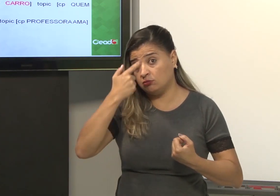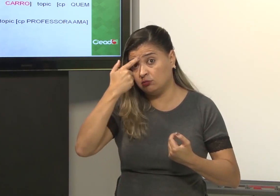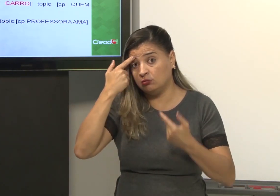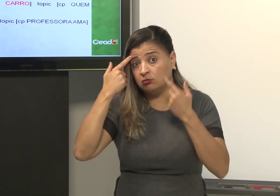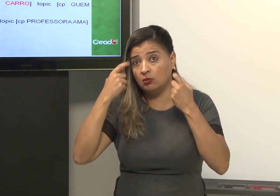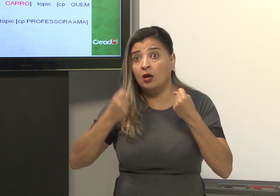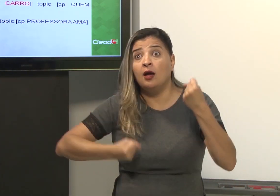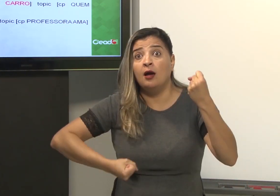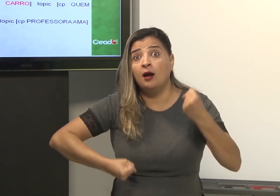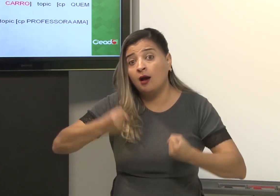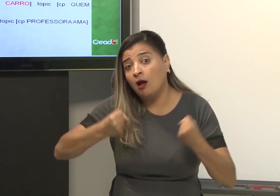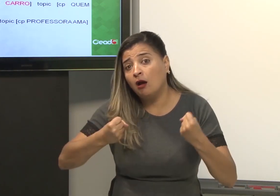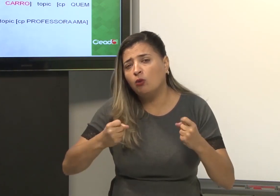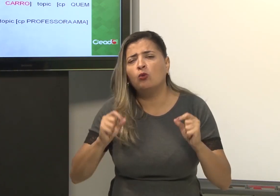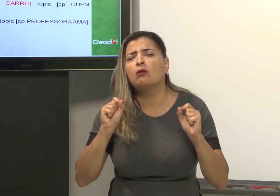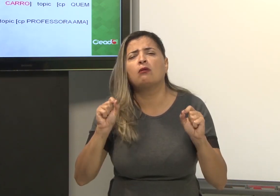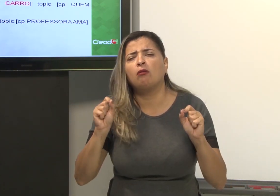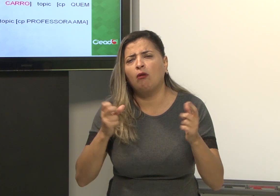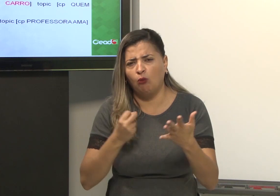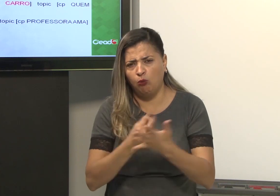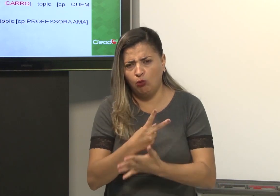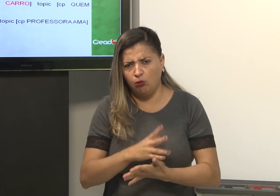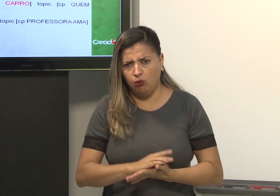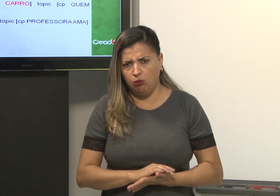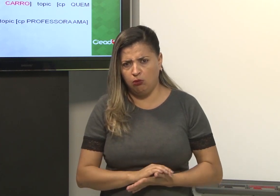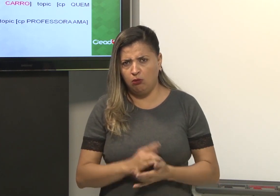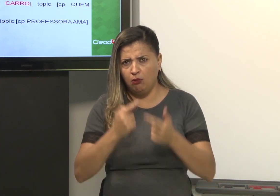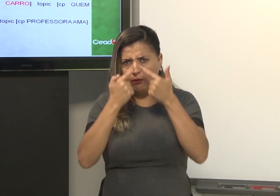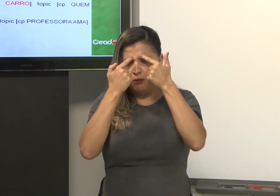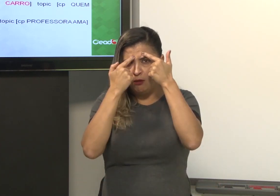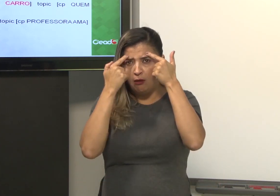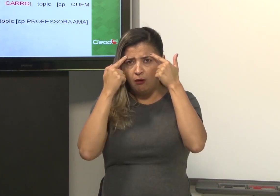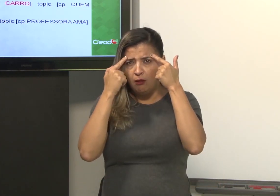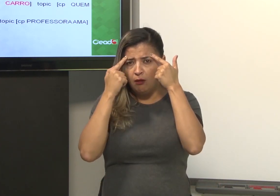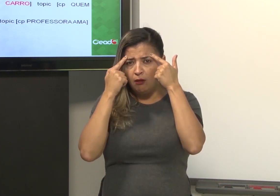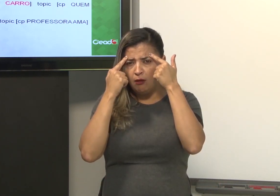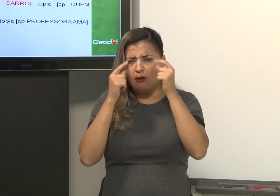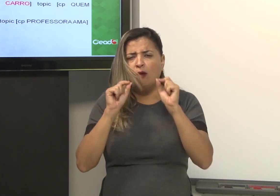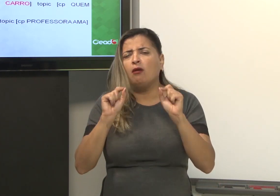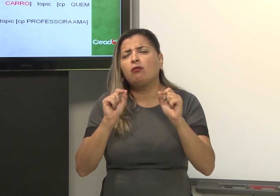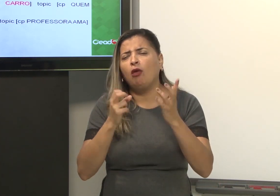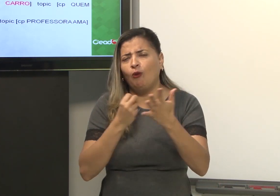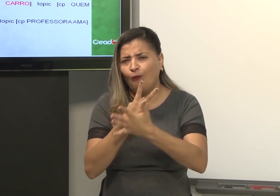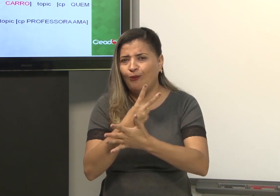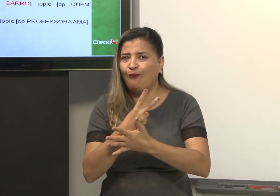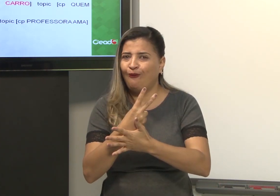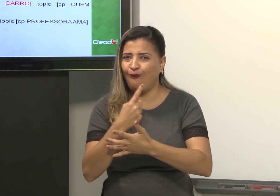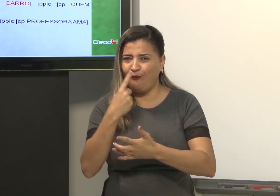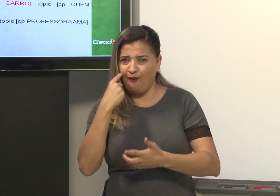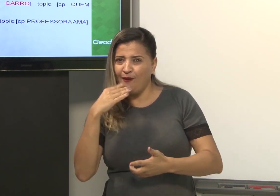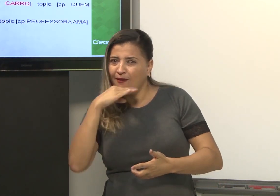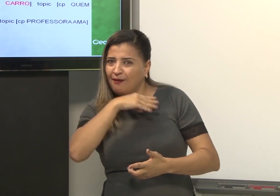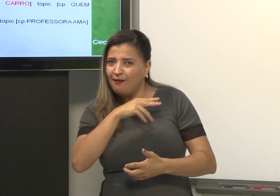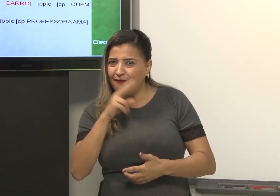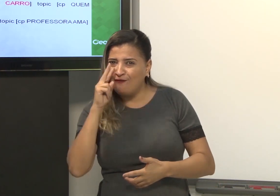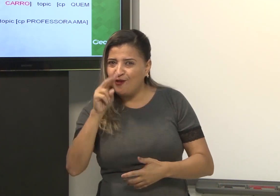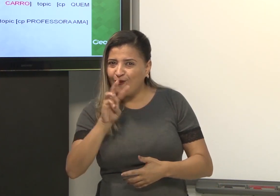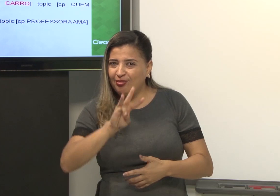esse carro é de quem? Quem comprou? Olha a expressão. Percebeu